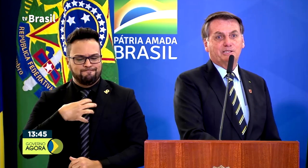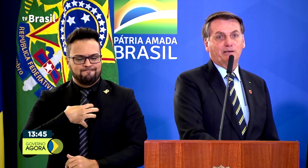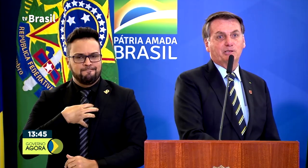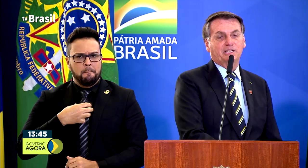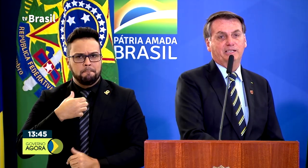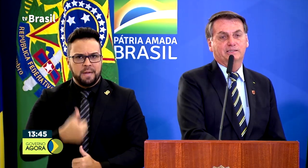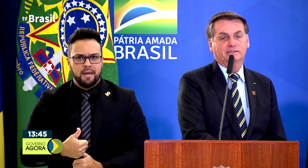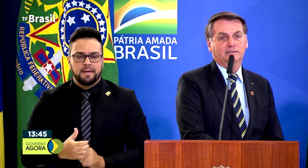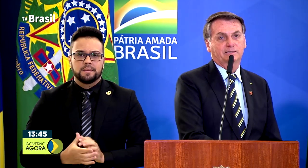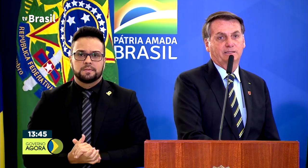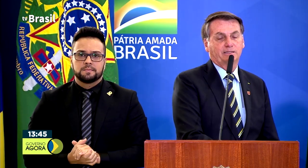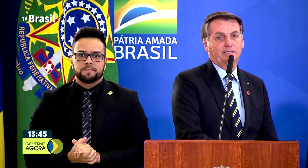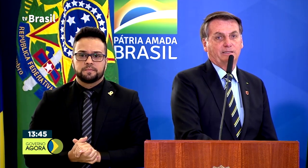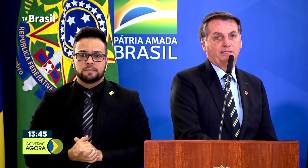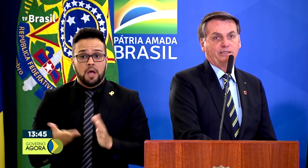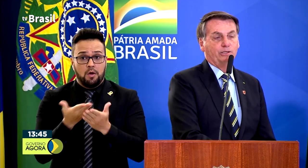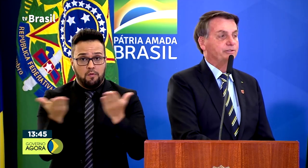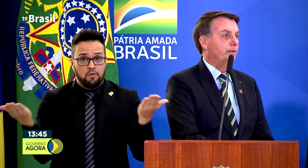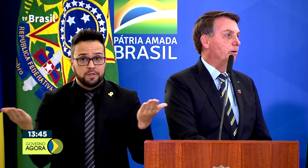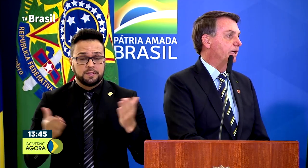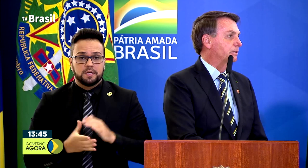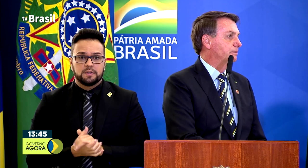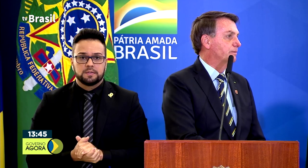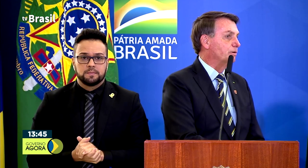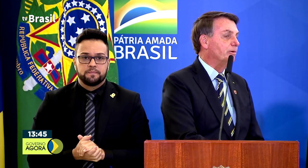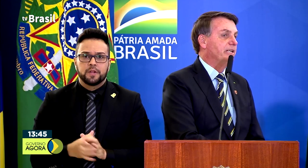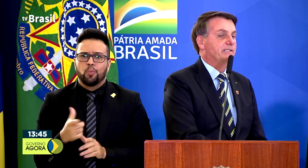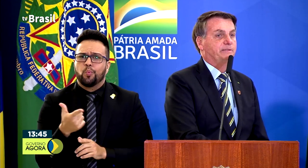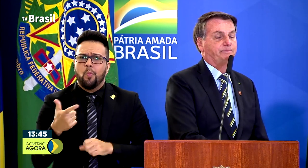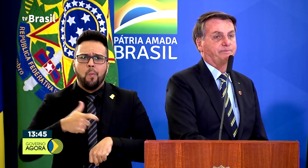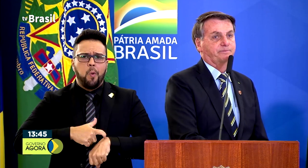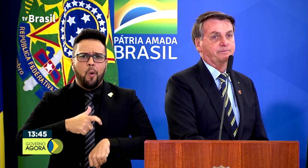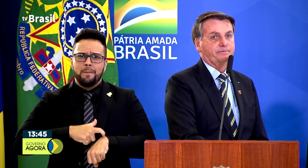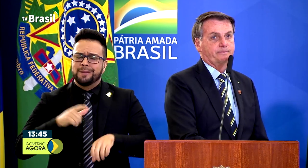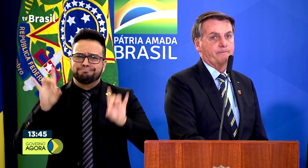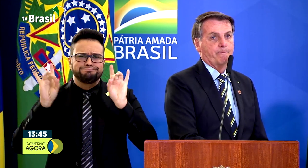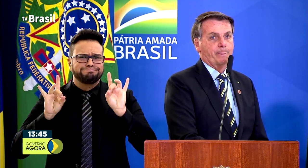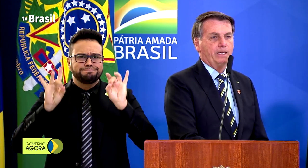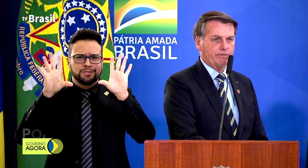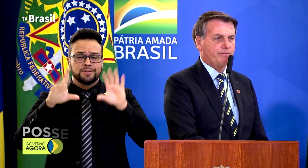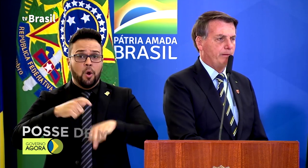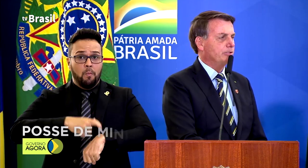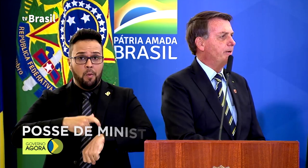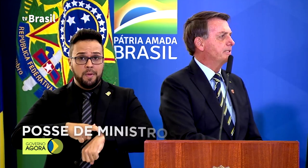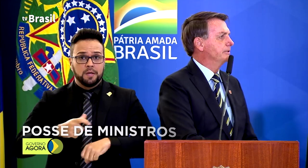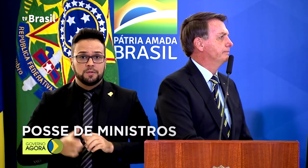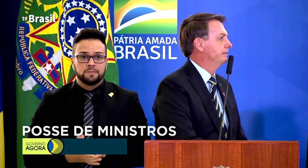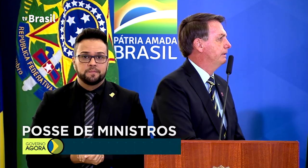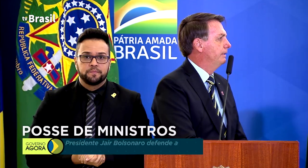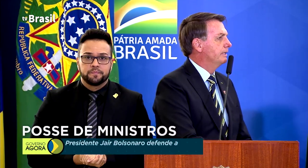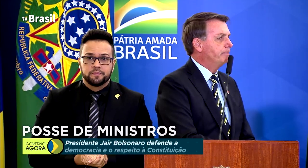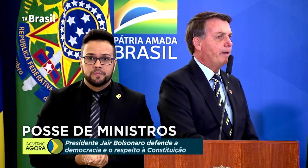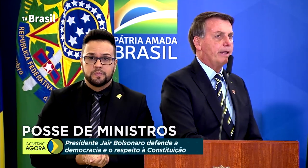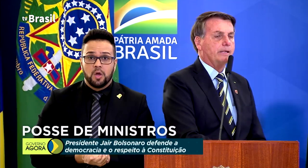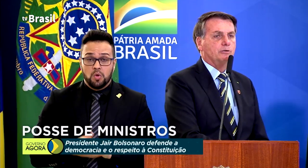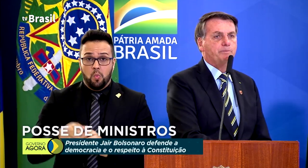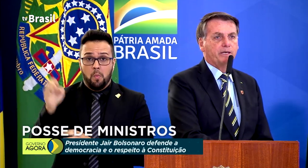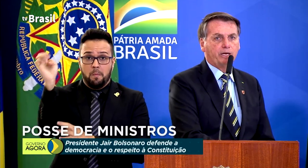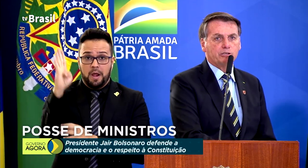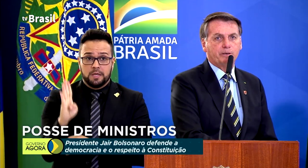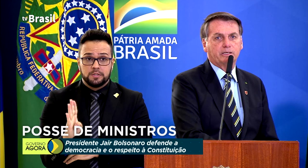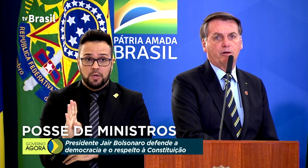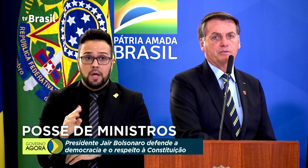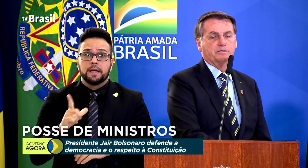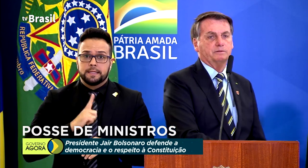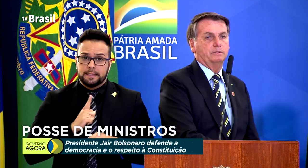Dizia a vocês que não tem momento como esse que vivemos no Brasil, que pesem